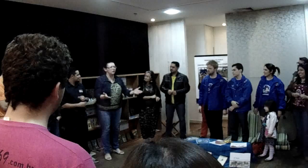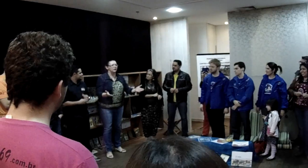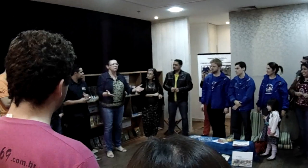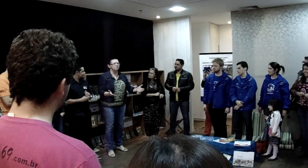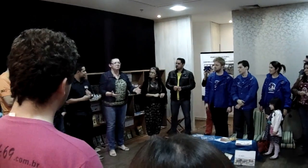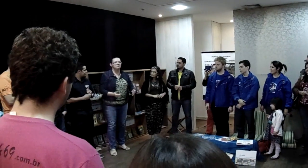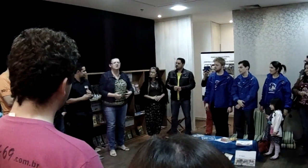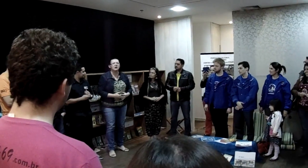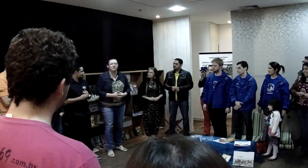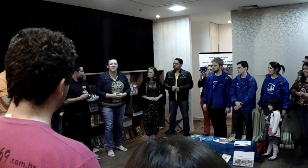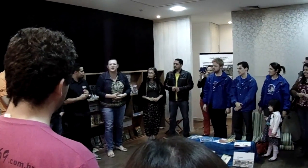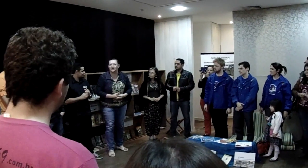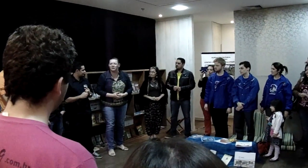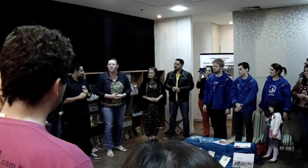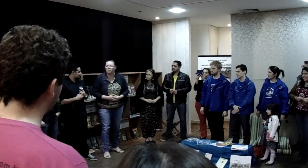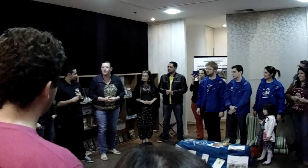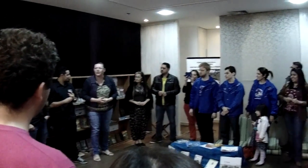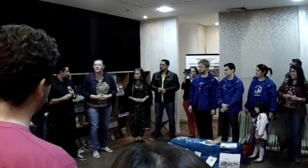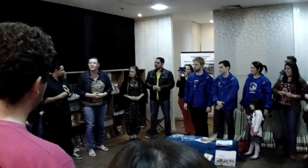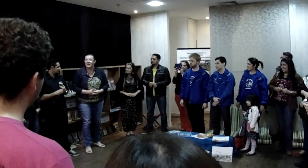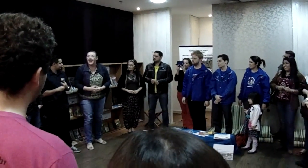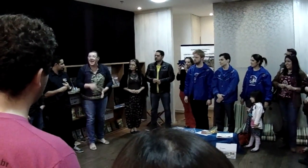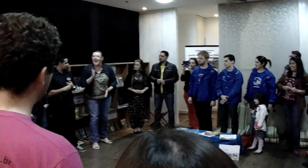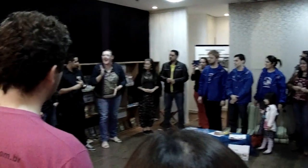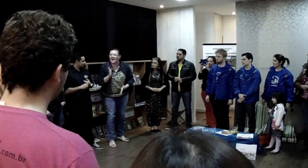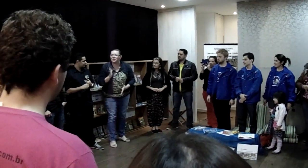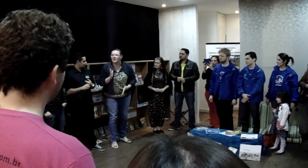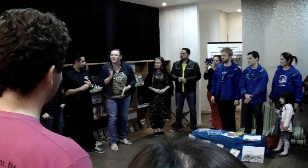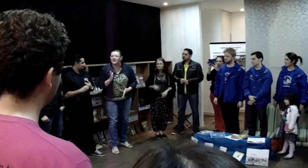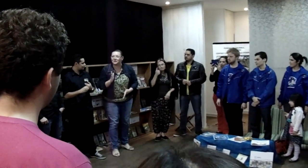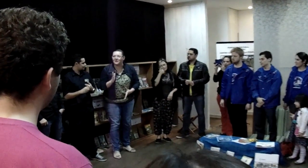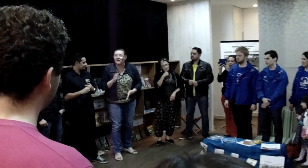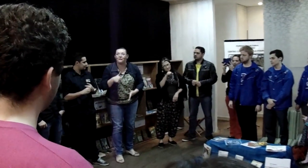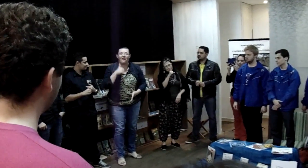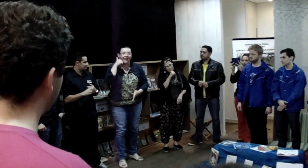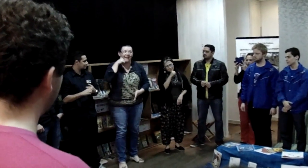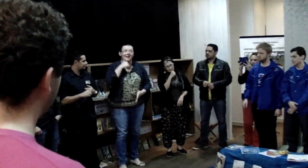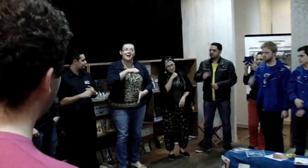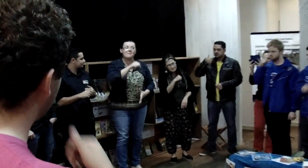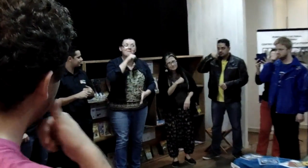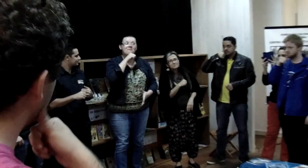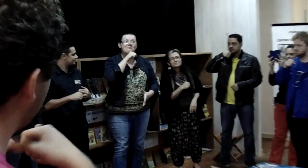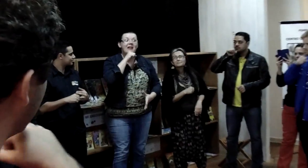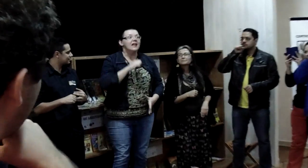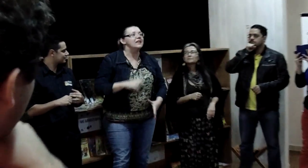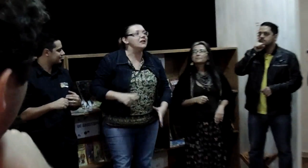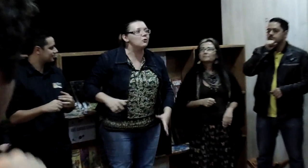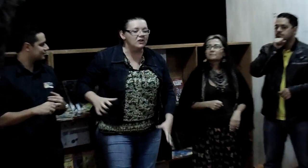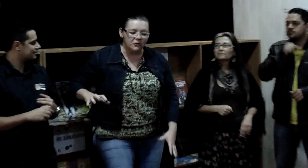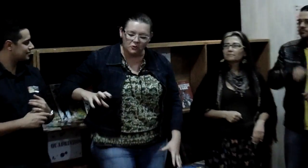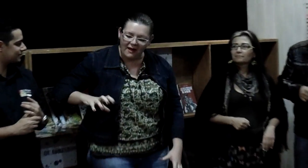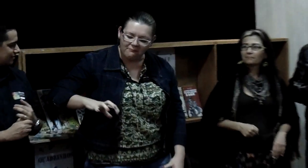Morra, talvez ela morra, era uma vez uma velha que engoliu uma